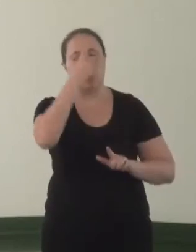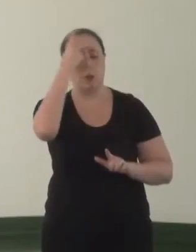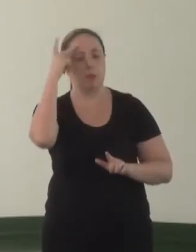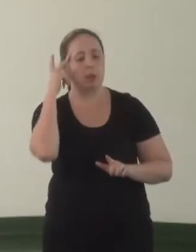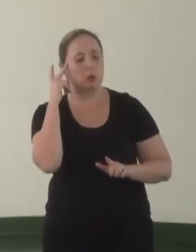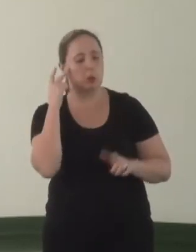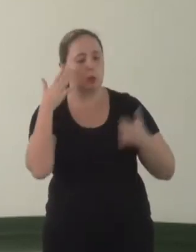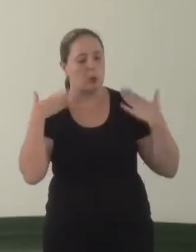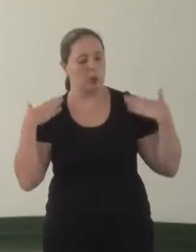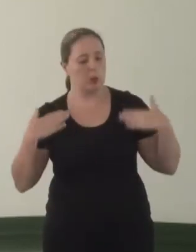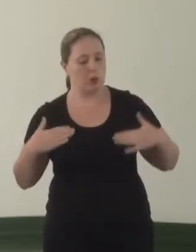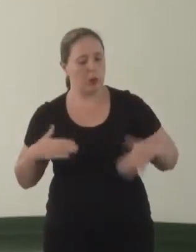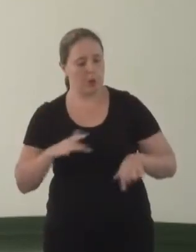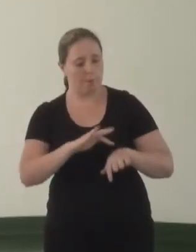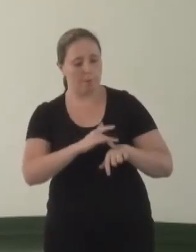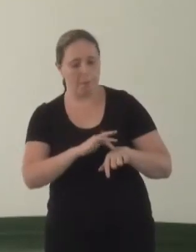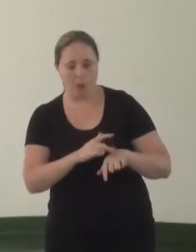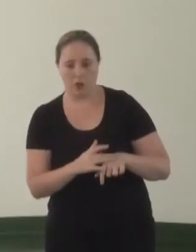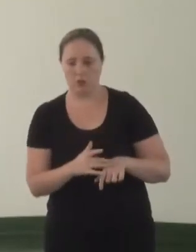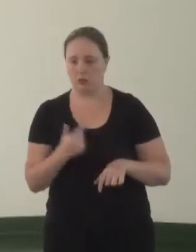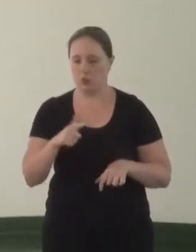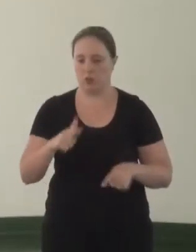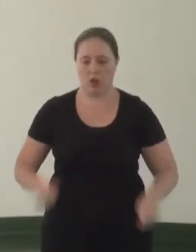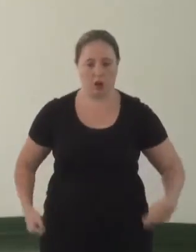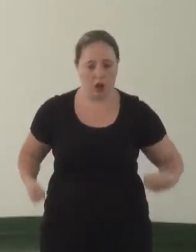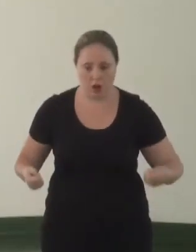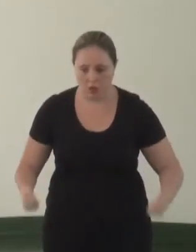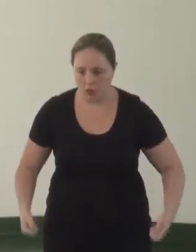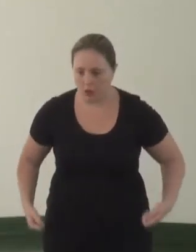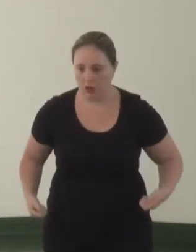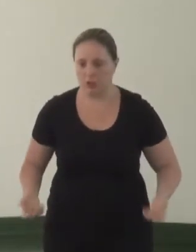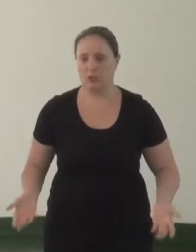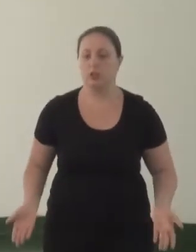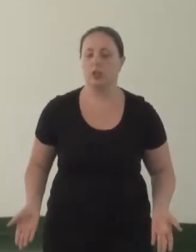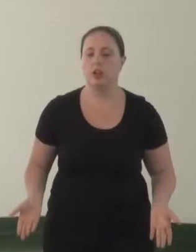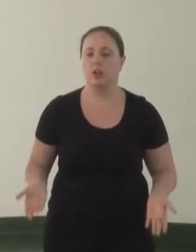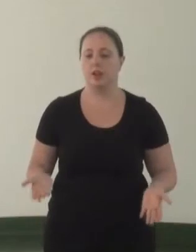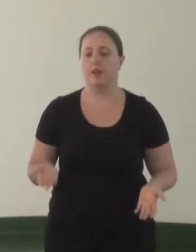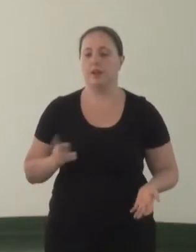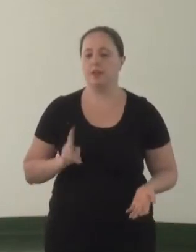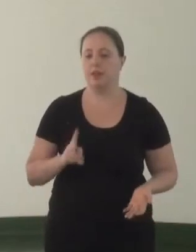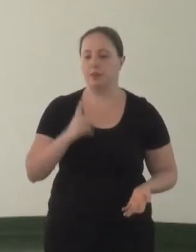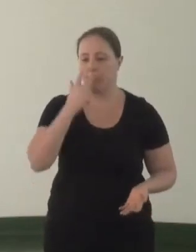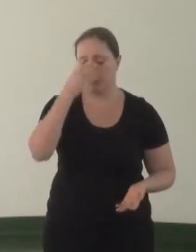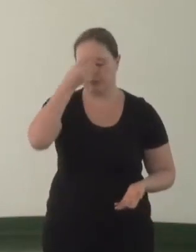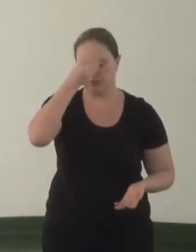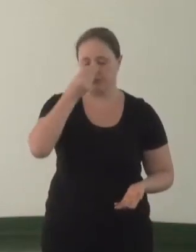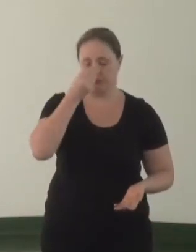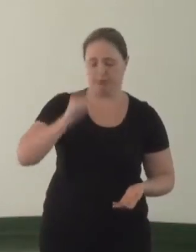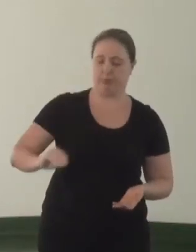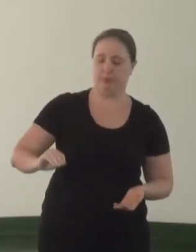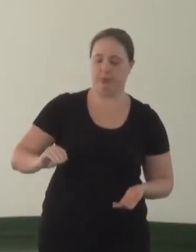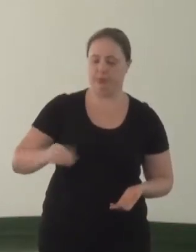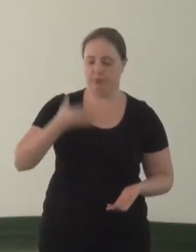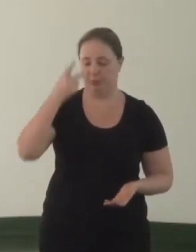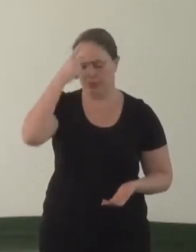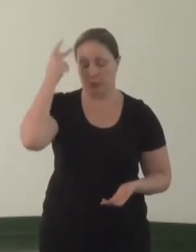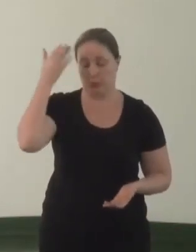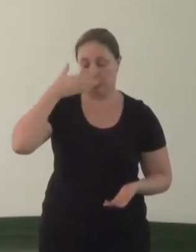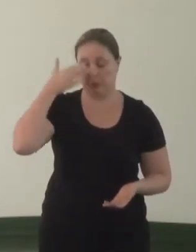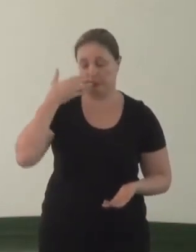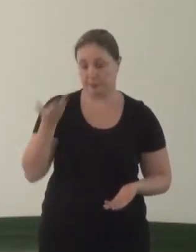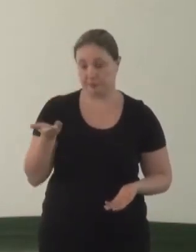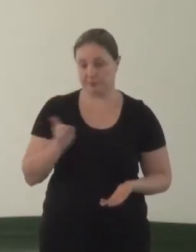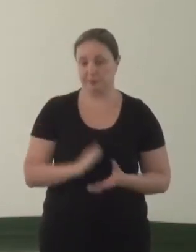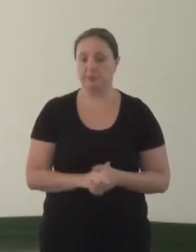esquece, A moda não coloca lá um cadeirante para desfilar, né? Eles sempre são esquecidos, são invisíveis, né? Perante a sociedade.